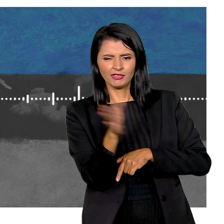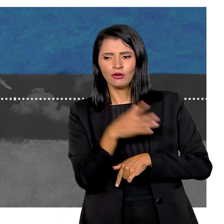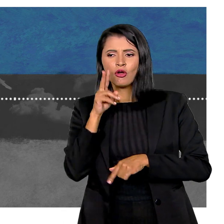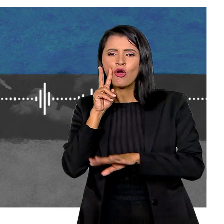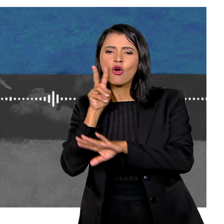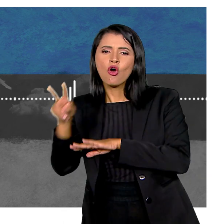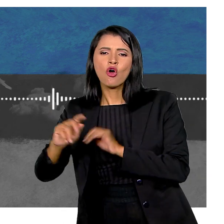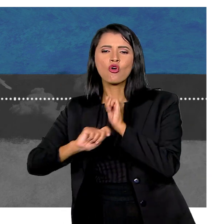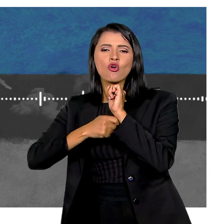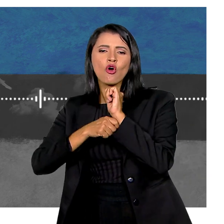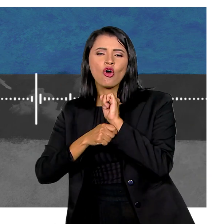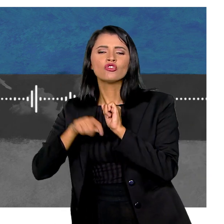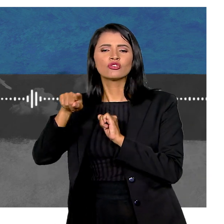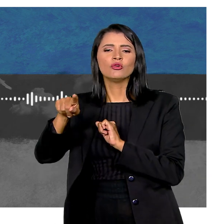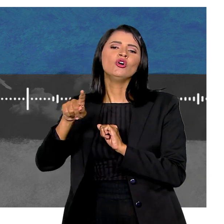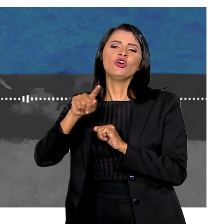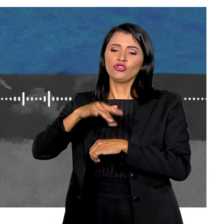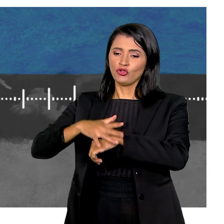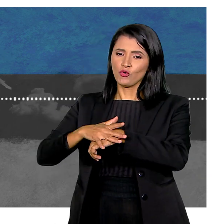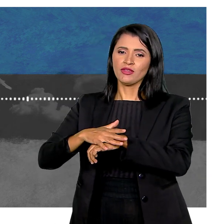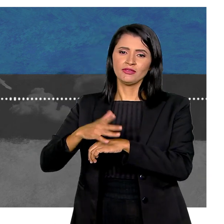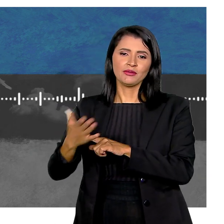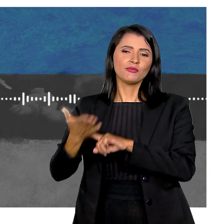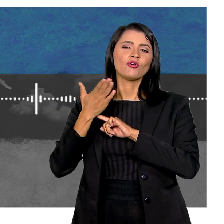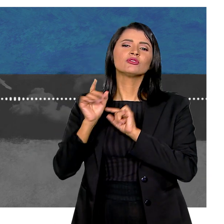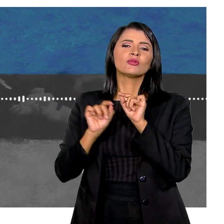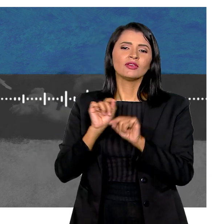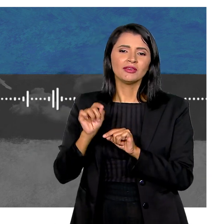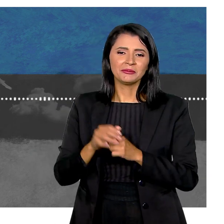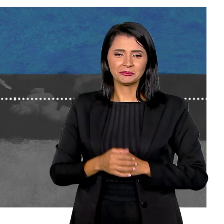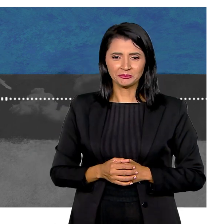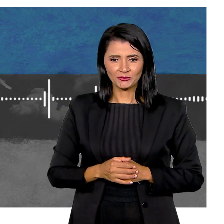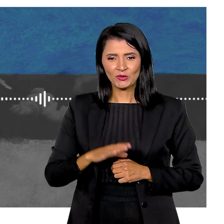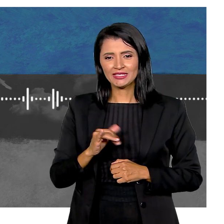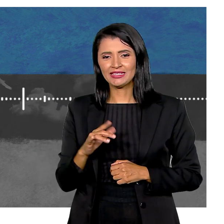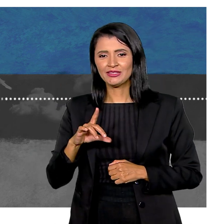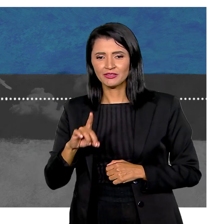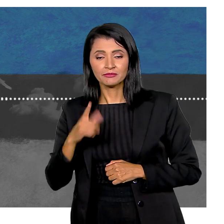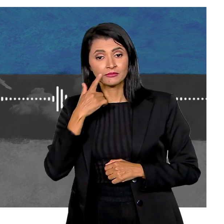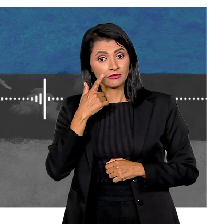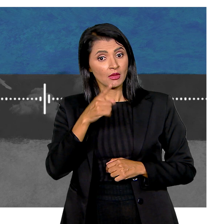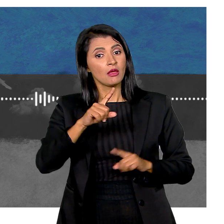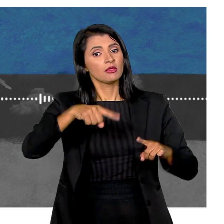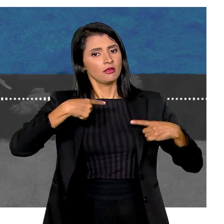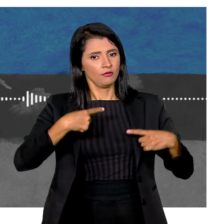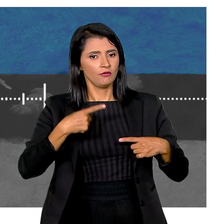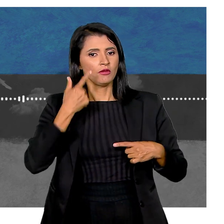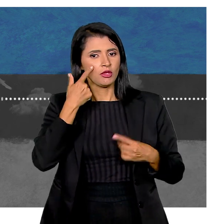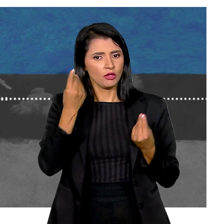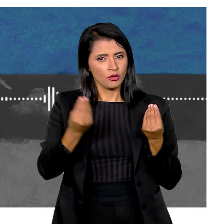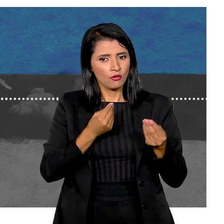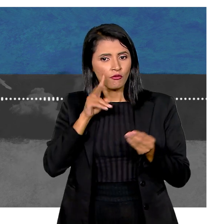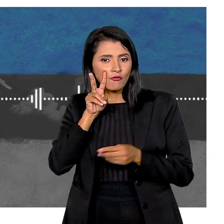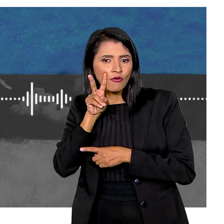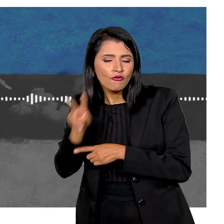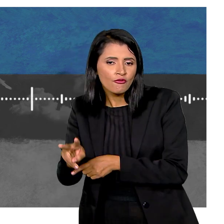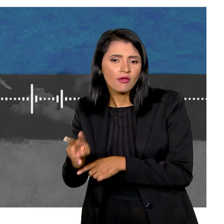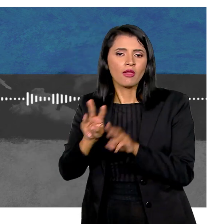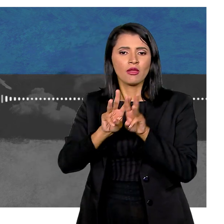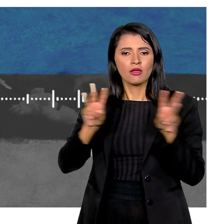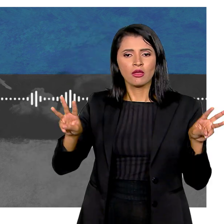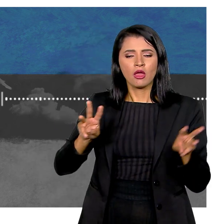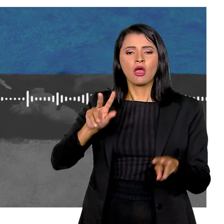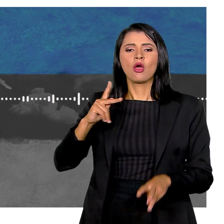tradicional Confere o que o Código Internacional de Doenças Diz pra gente, por favor Oi, gente Um novo desafio Deixa eu